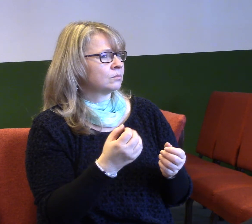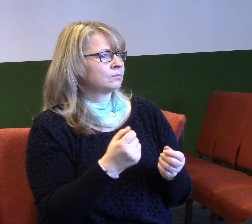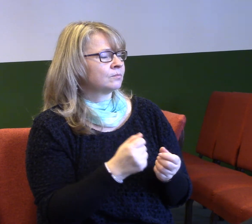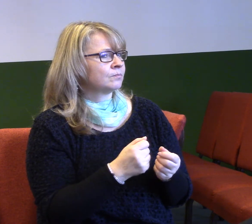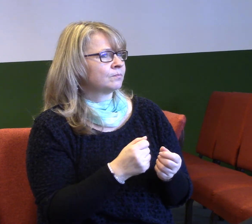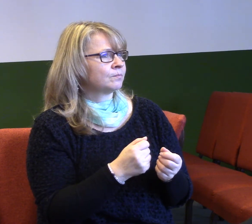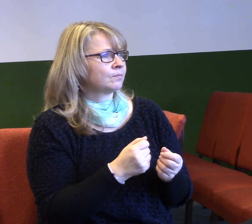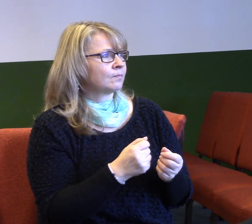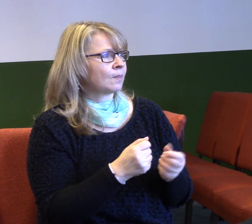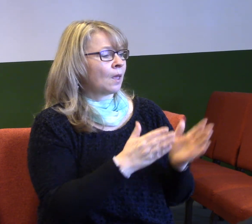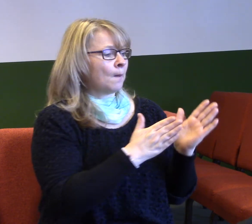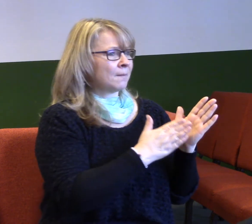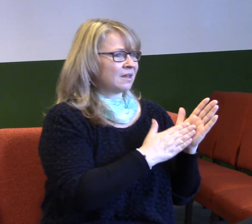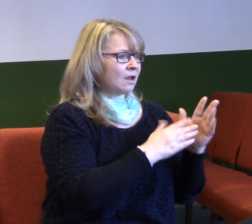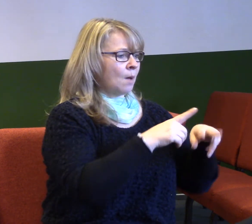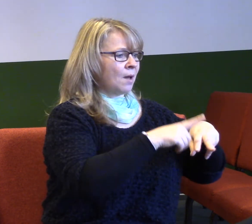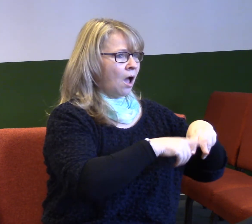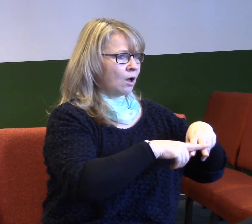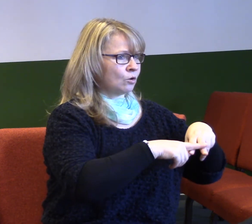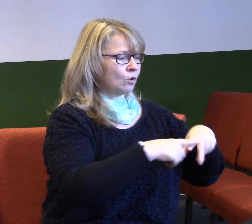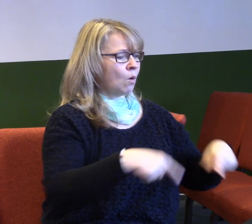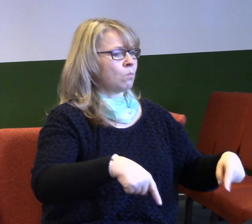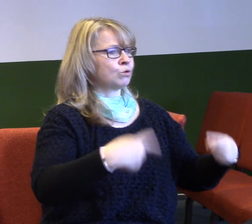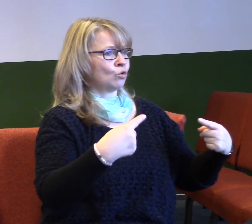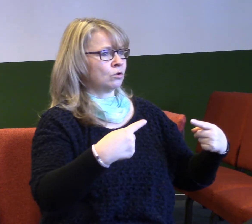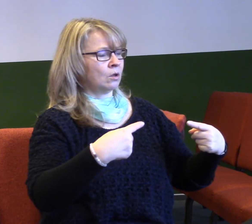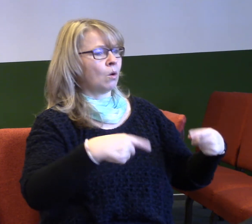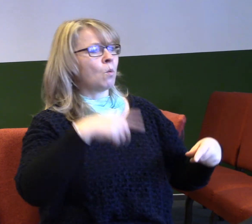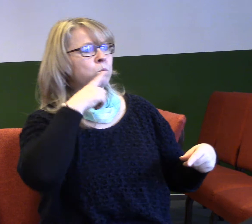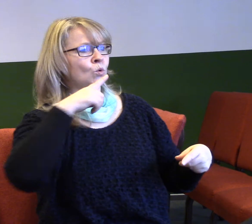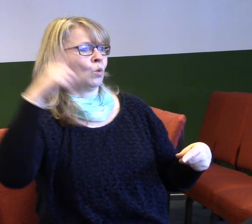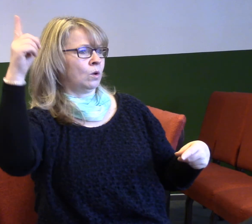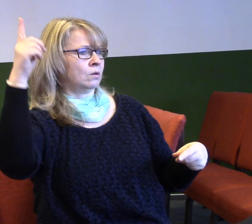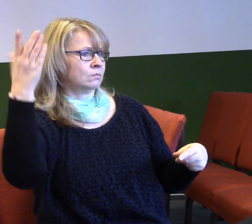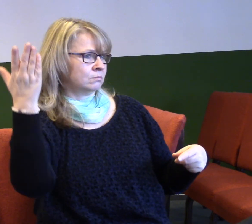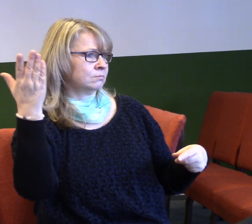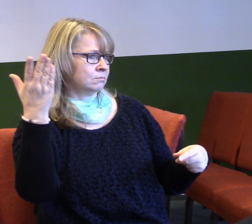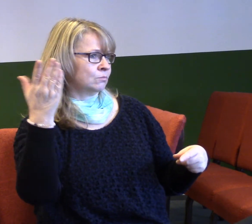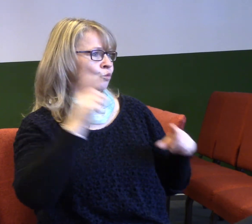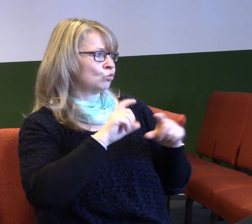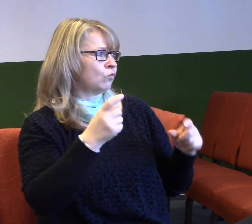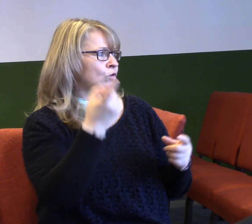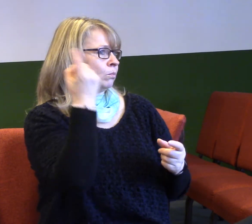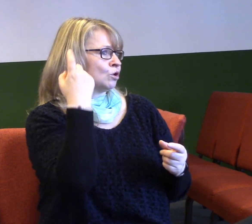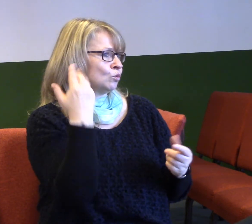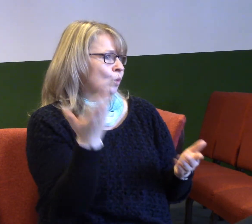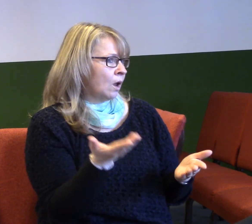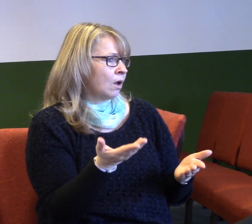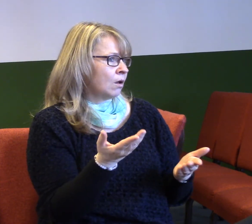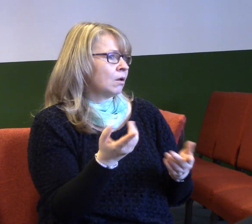dokonce Miriam s Áronem postavili proti samotnému bohu. Někdy kvůli svým předsudkům a motivům můžeme